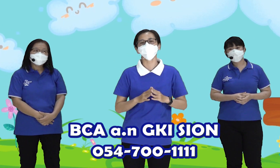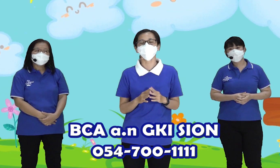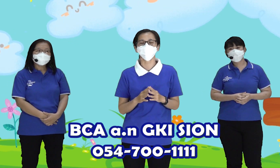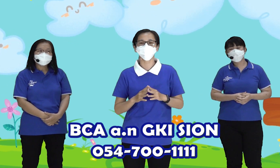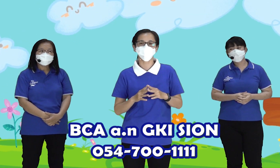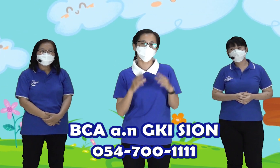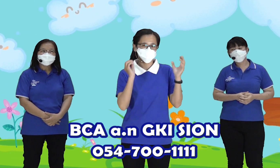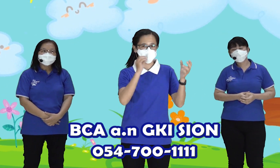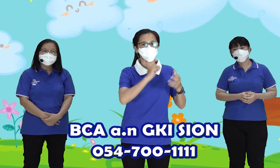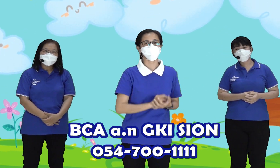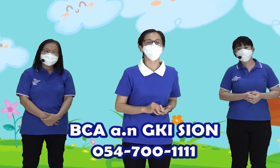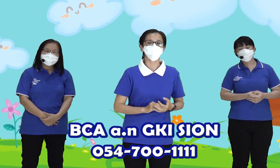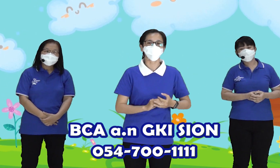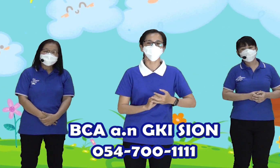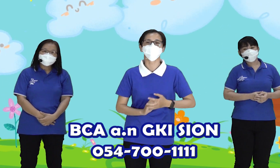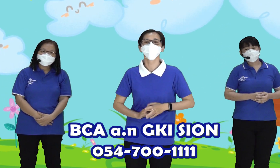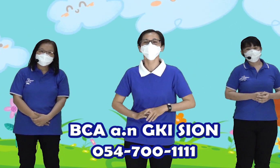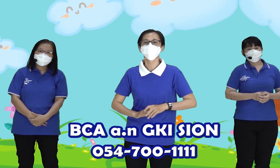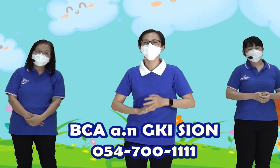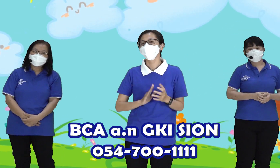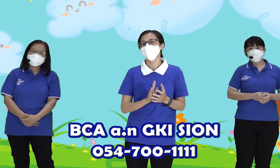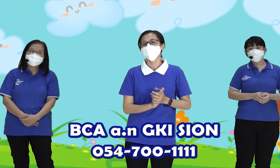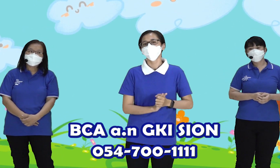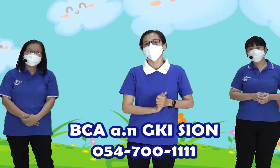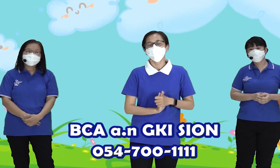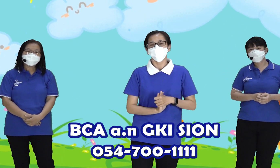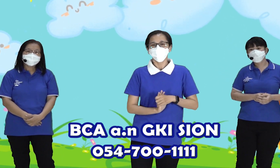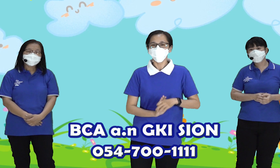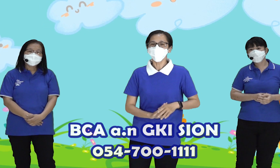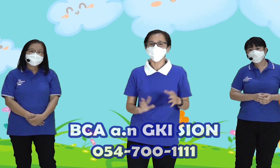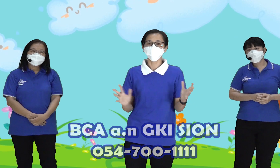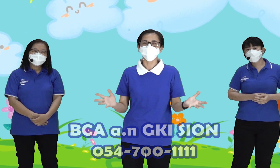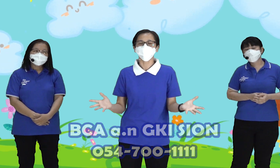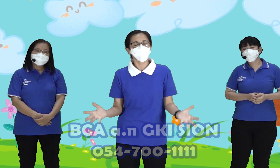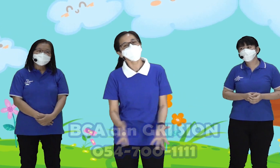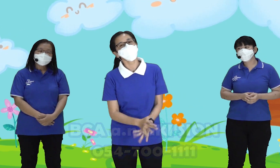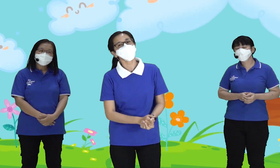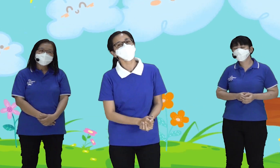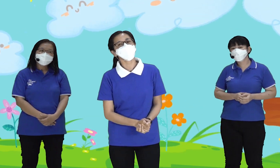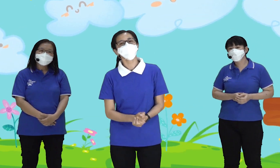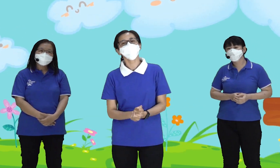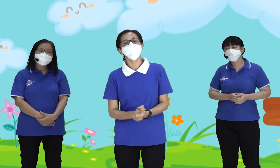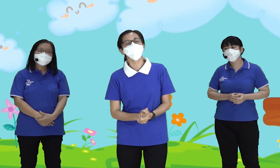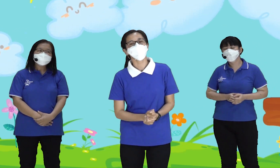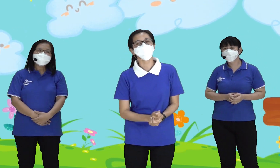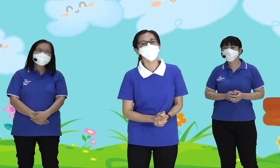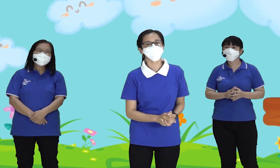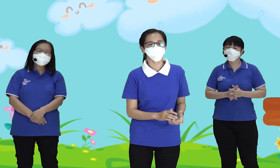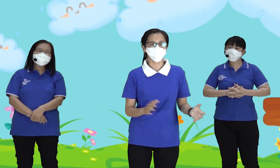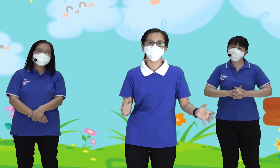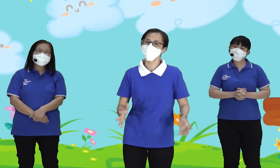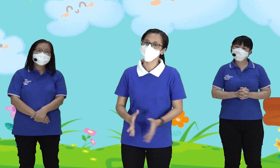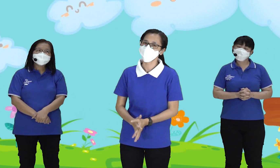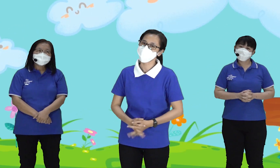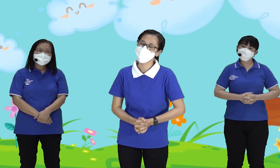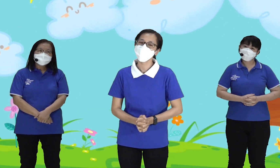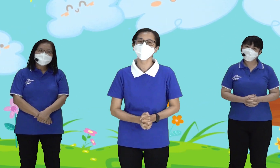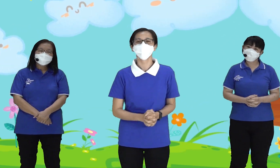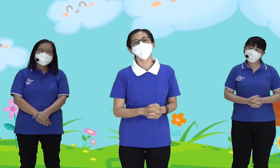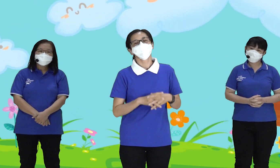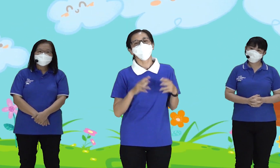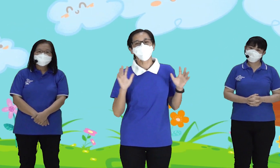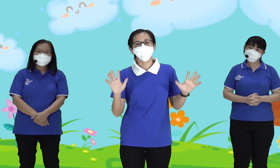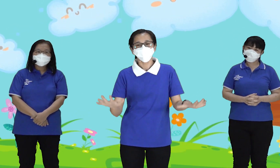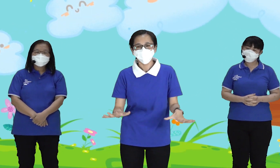Persembahan Anak Anak Bisa Memasukkannya Kedalam Kotak Yuk Sebelum Kita Mengakhiri Ibadah Hari Ini Kita Mau Berdoa